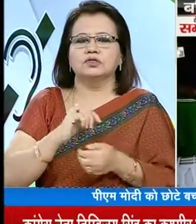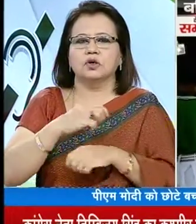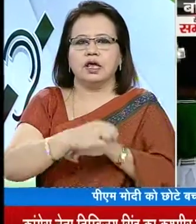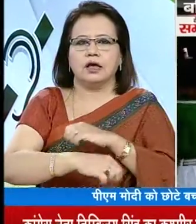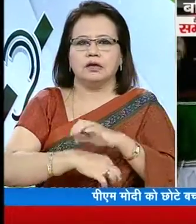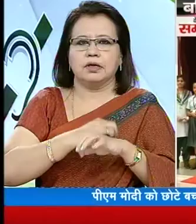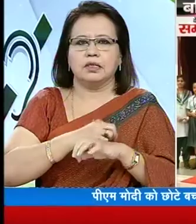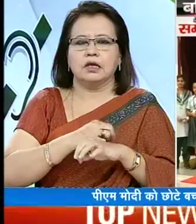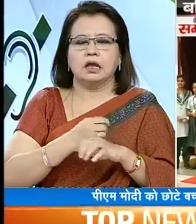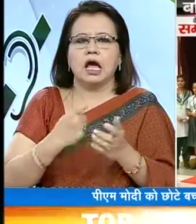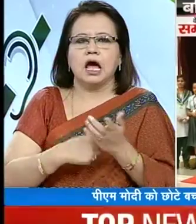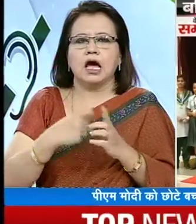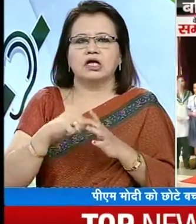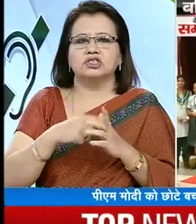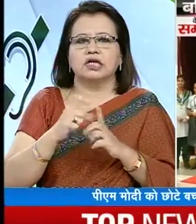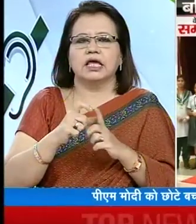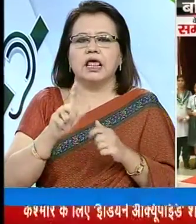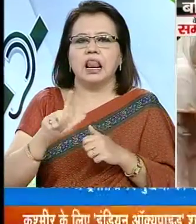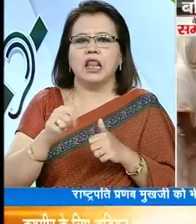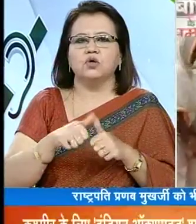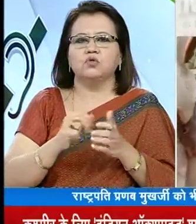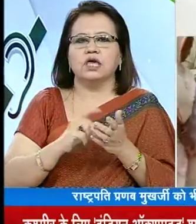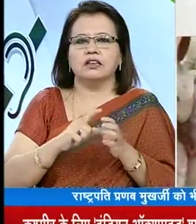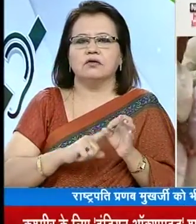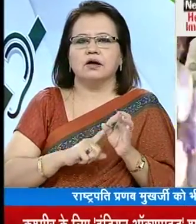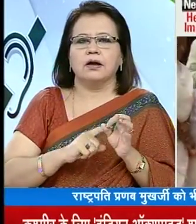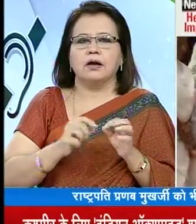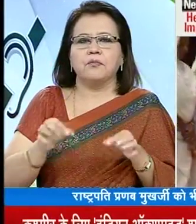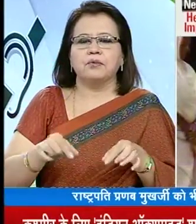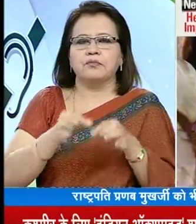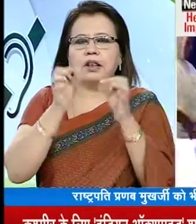बांधी जब कि आजड़ी अत्यक्ष लालू यादव में पट्टा में पीपल के पेड़ को राखी बांधी